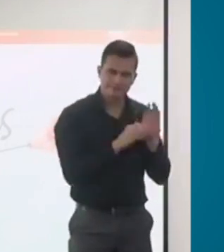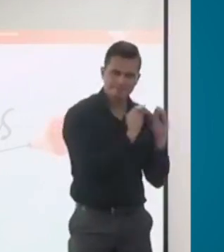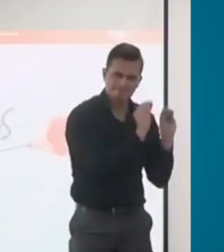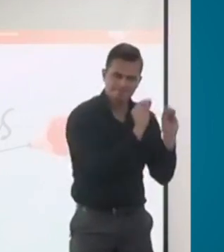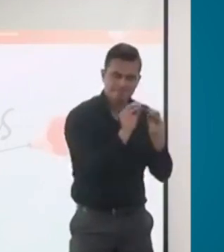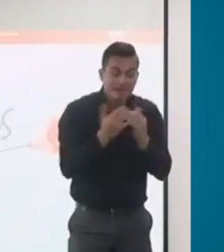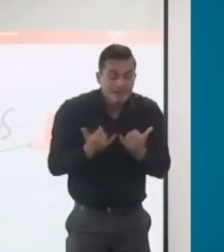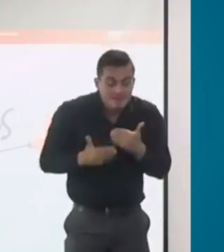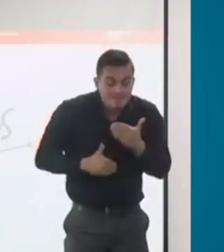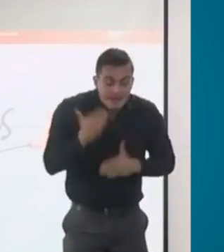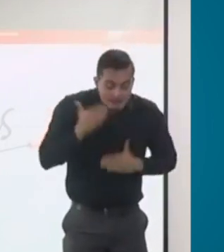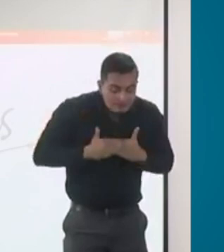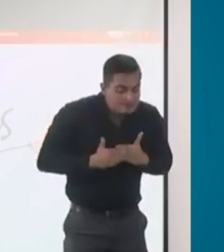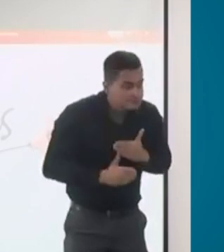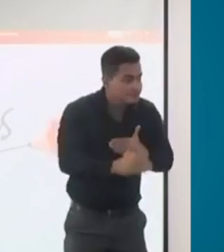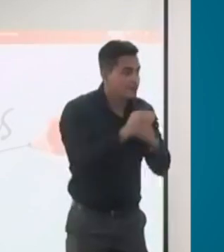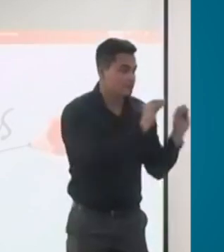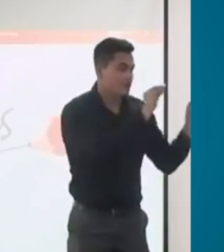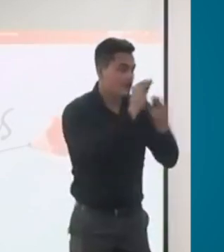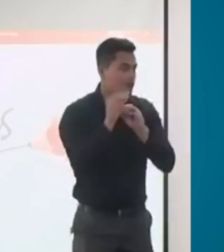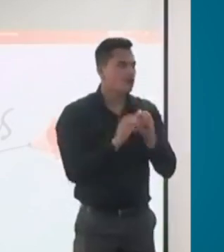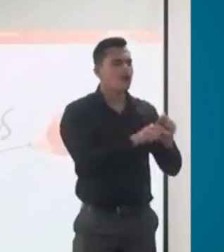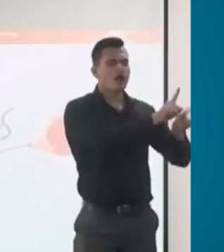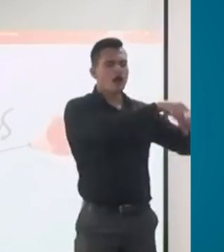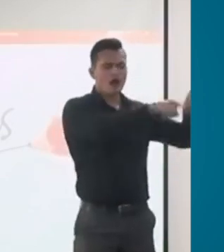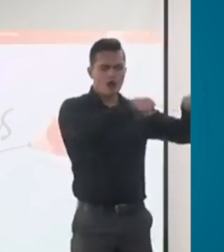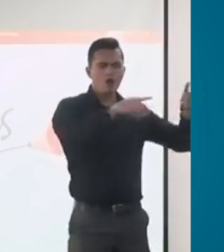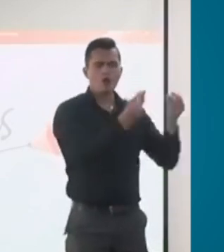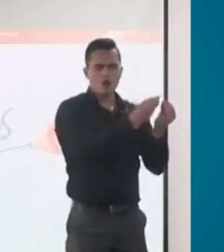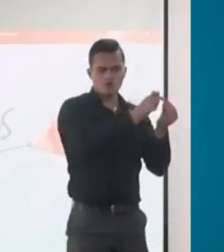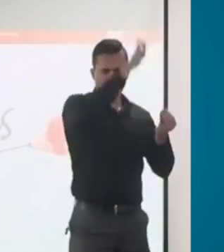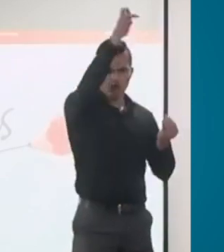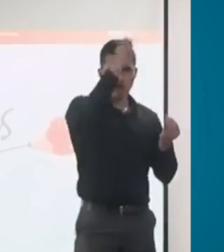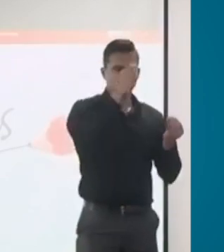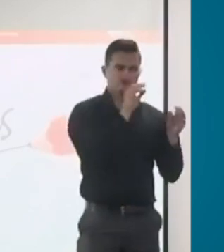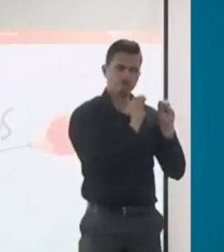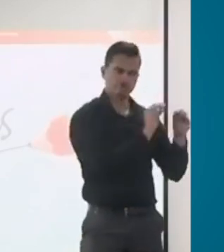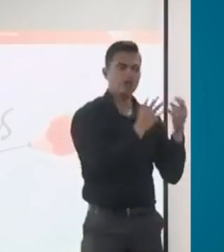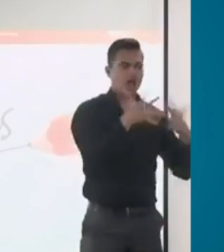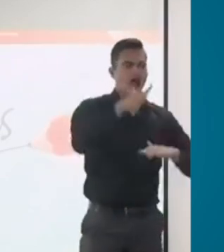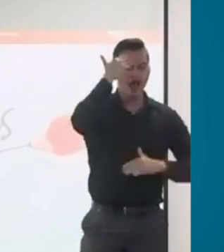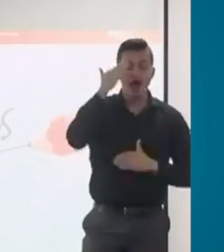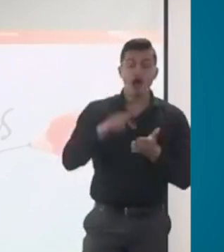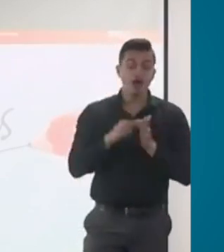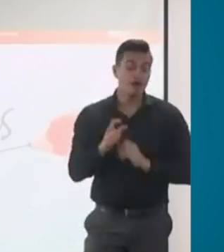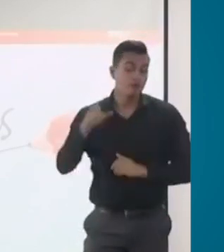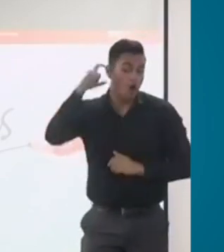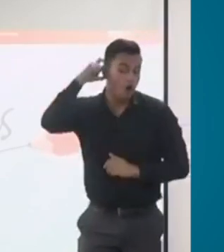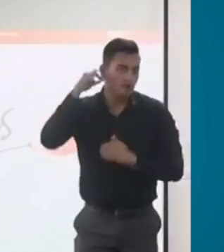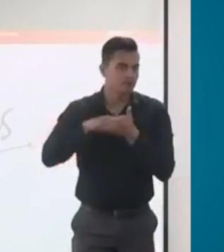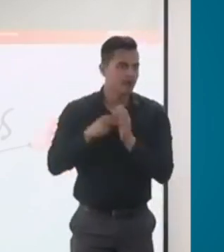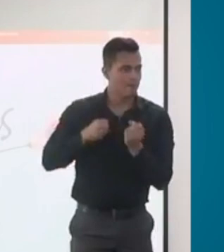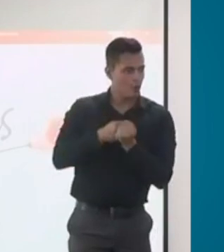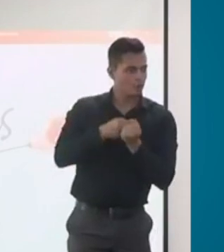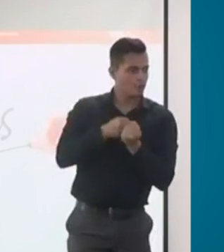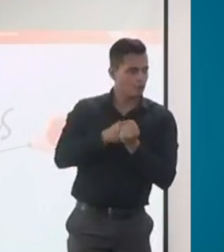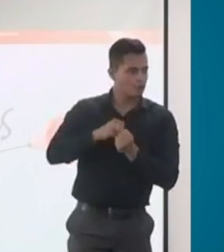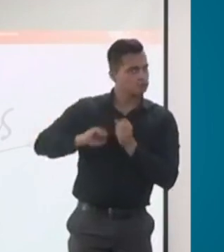muchos de los profesionales formados ya el audífono es un facilitador, se constituye en un producto de apoyo que facilita